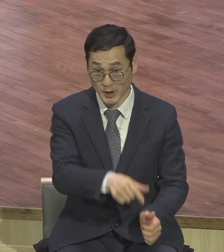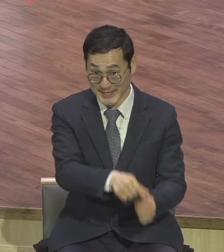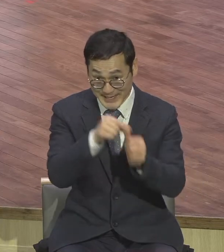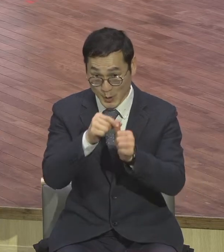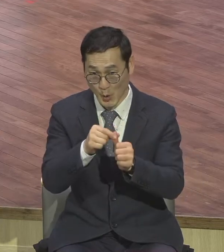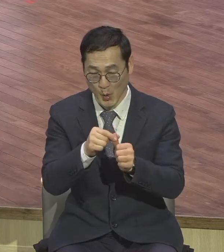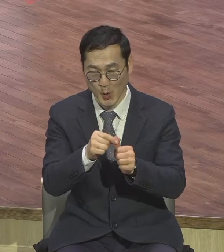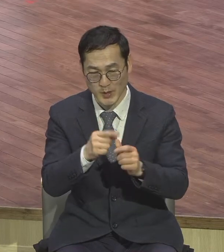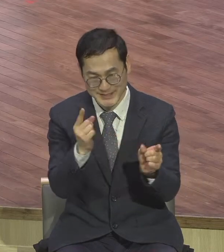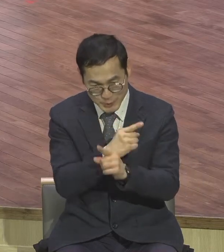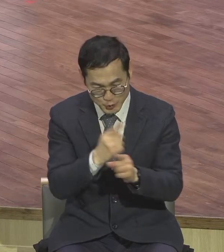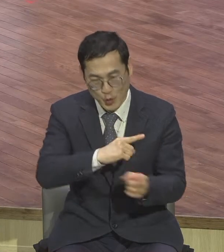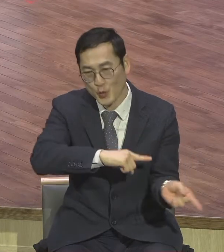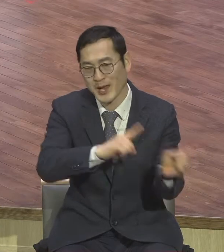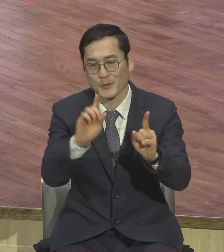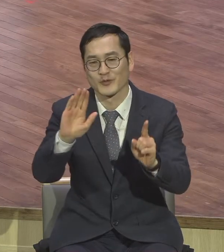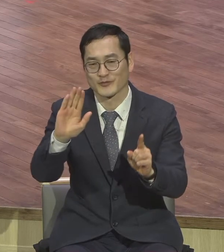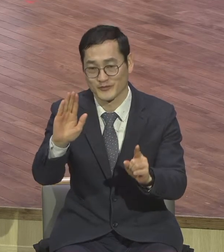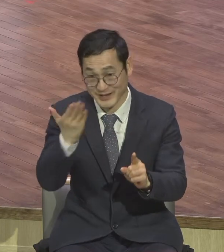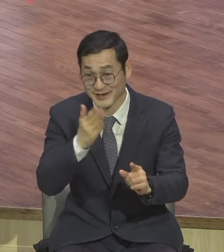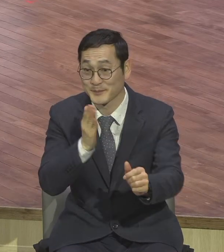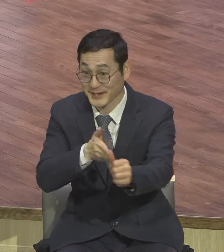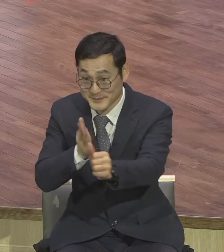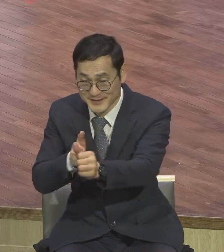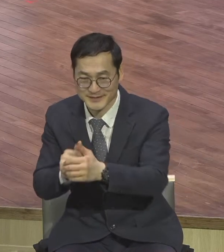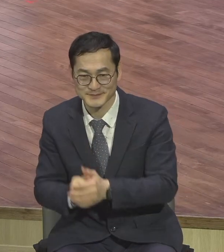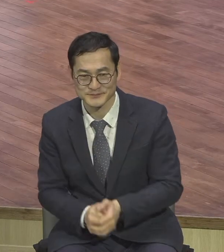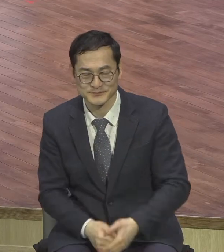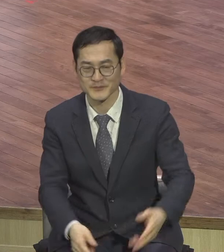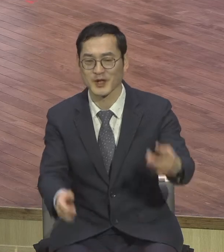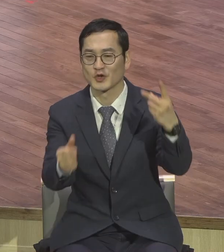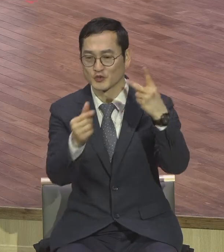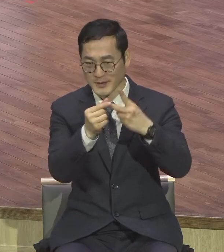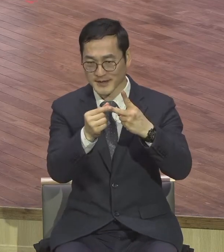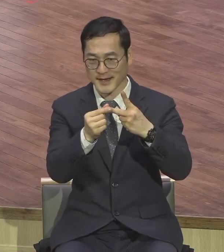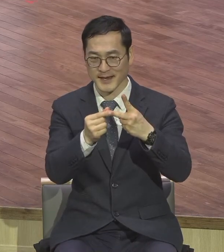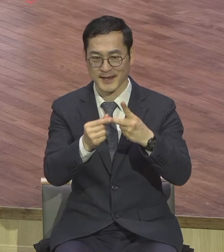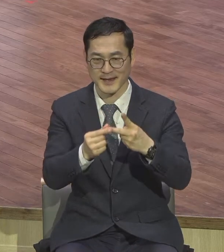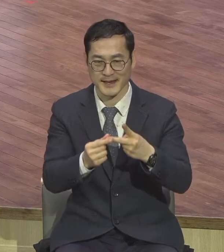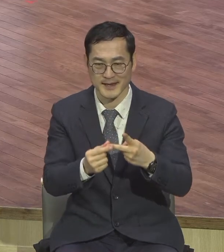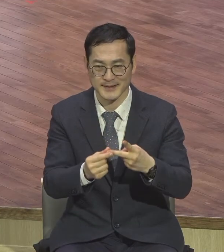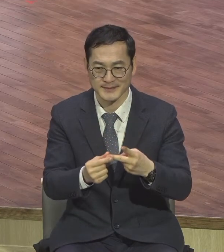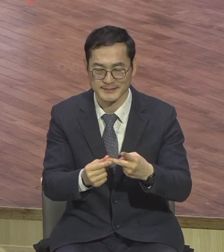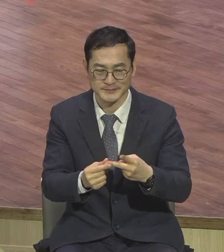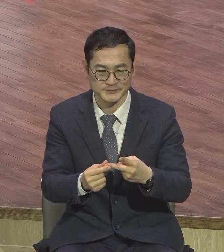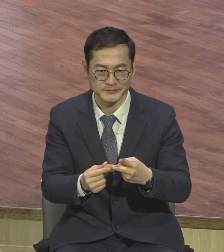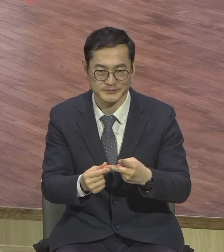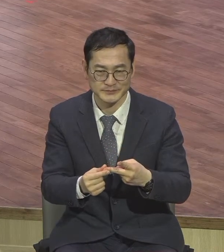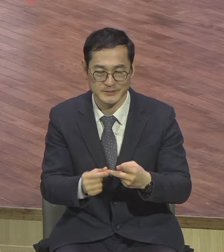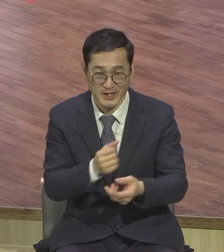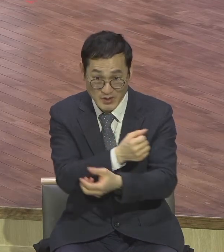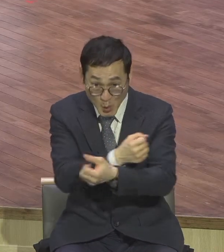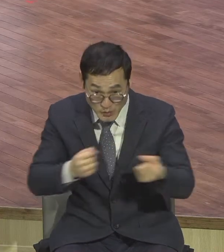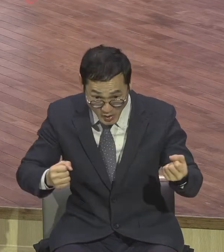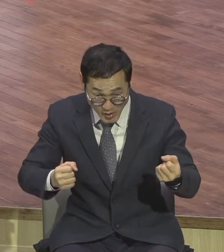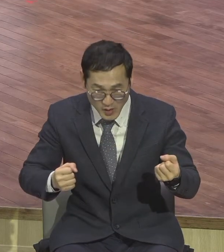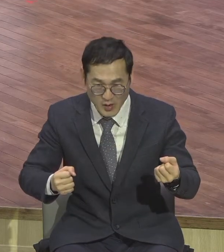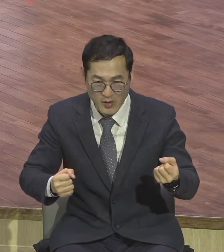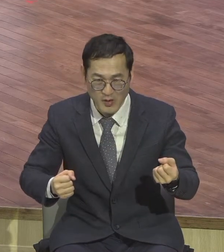주며 축복합니다 두 번째로 한계를 두지 않는 용서입니다 21절입니다 그때의